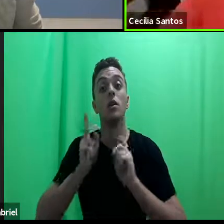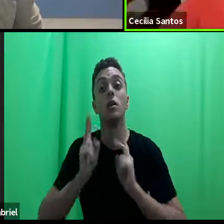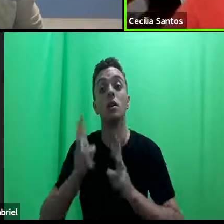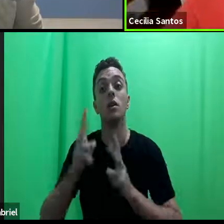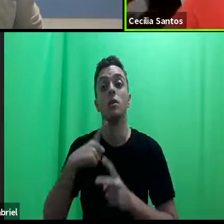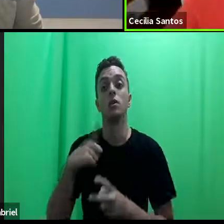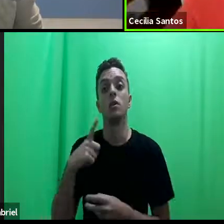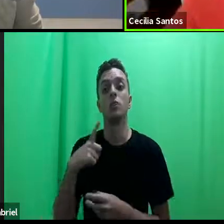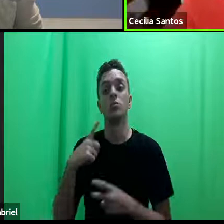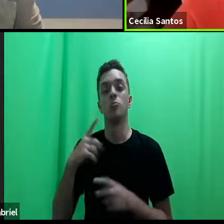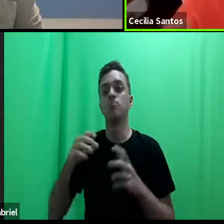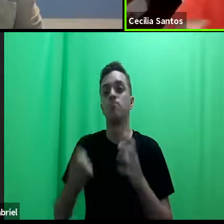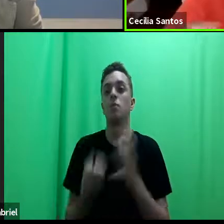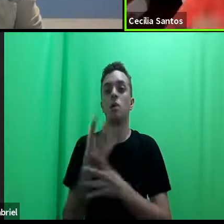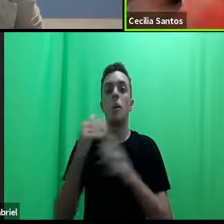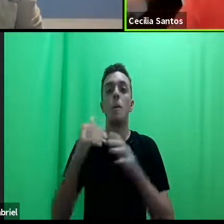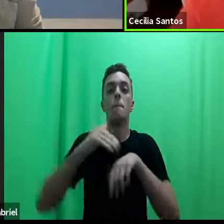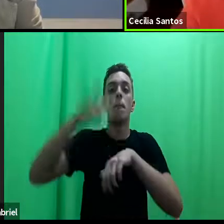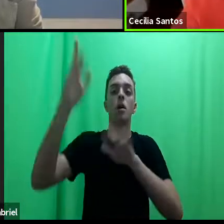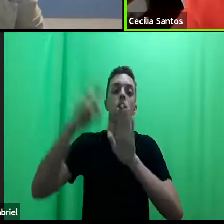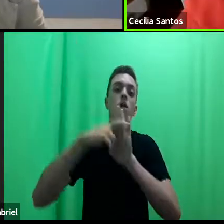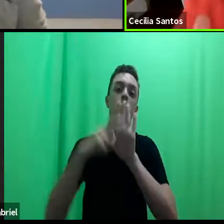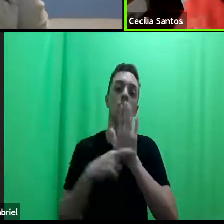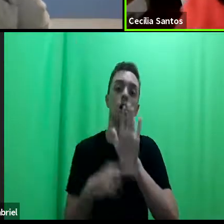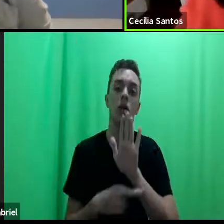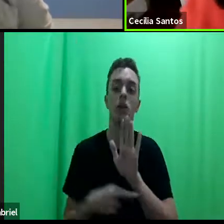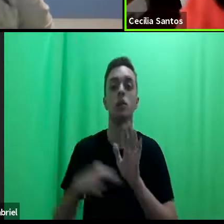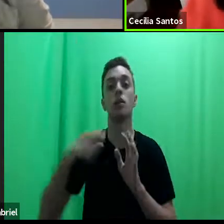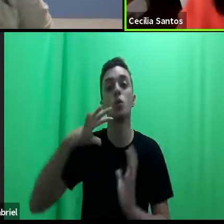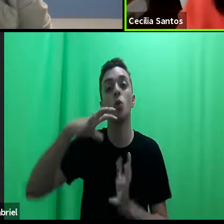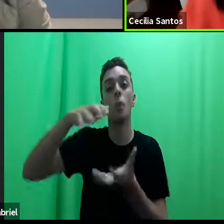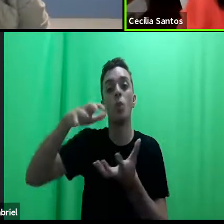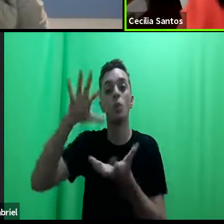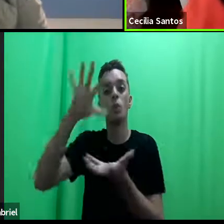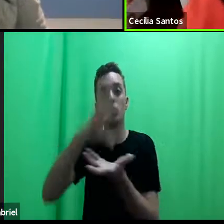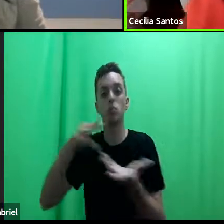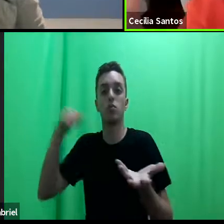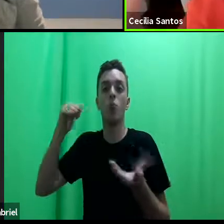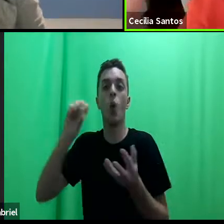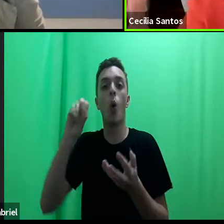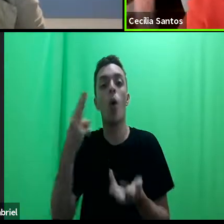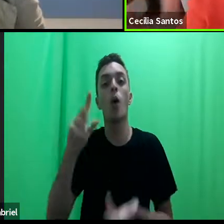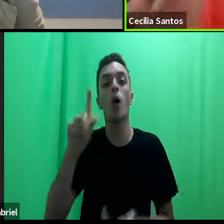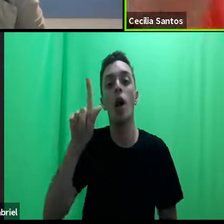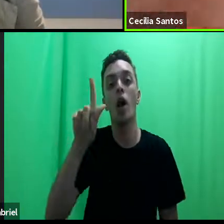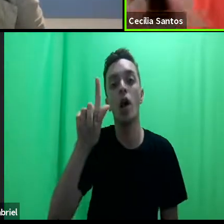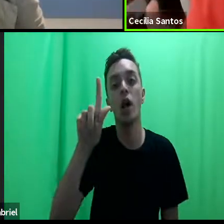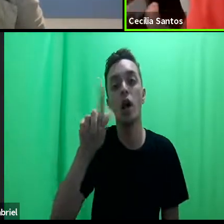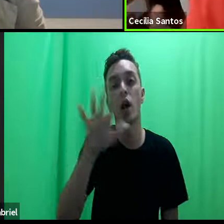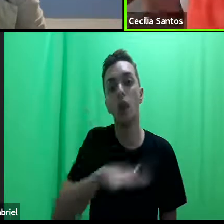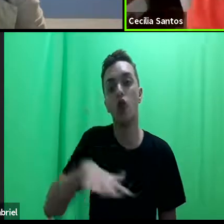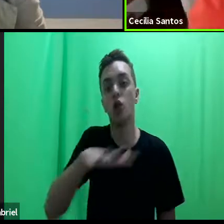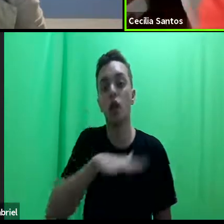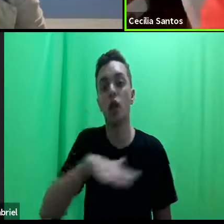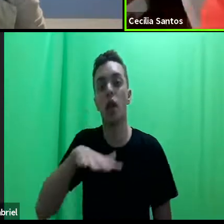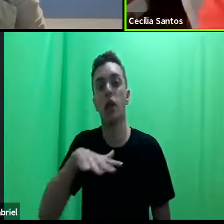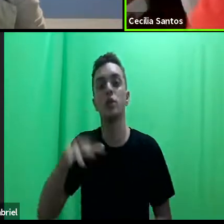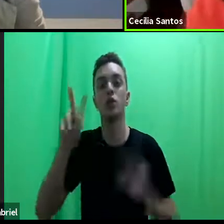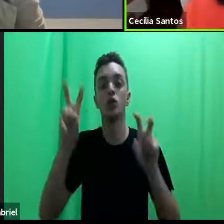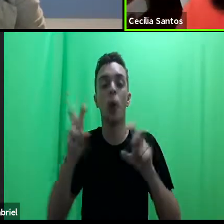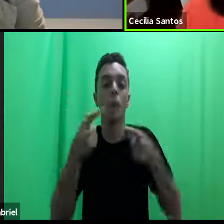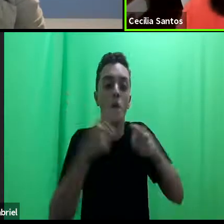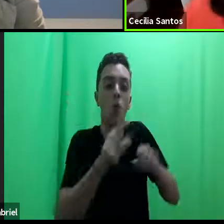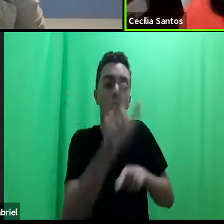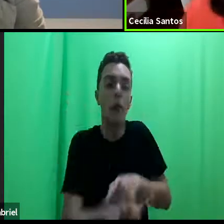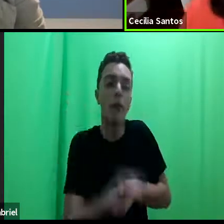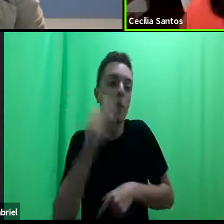maneira, criam normas que globalizam ou regionalizam os direitos humanos das mulheres, no caso da discriminação e no caso